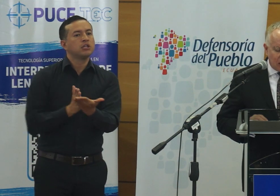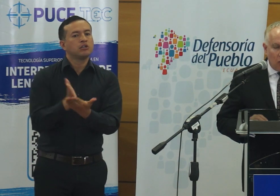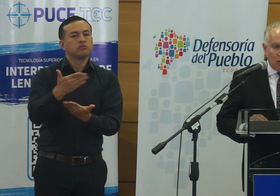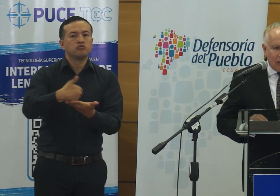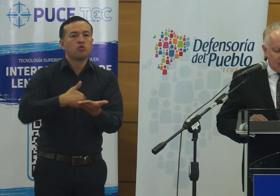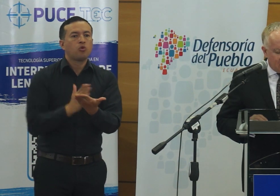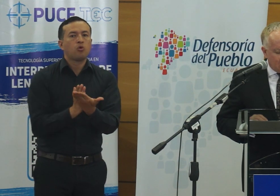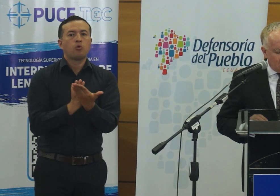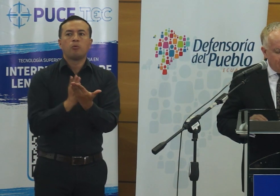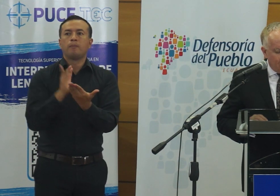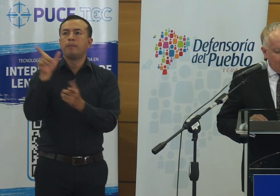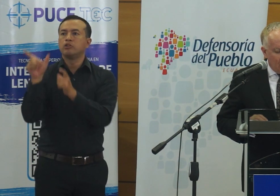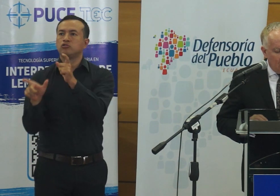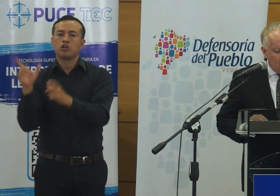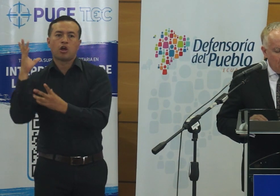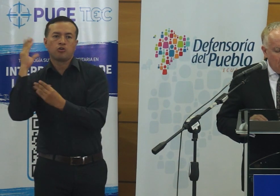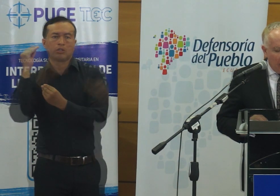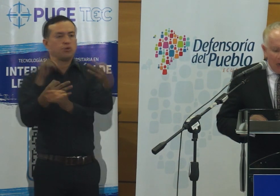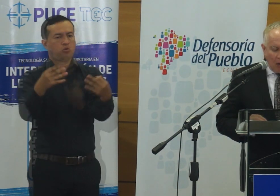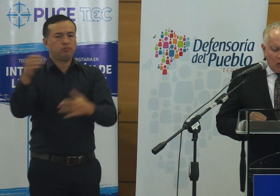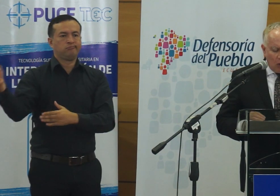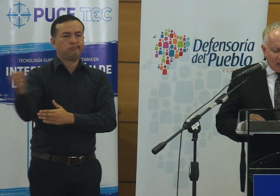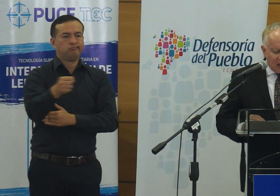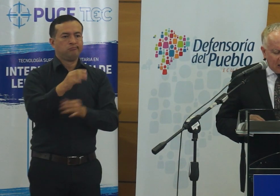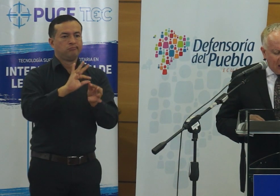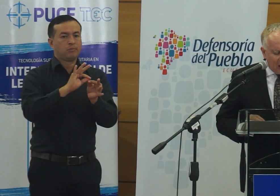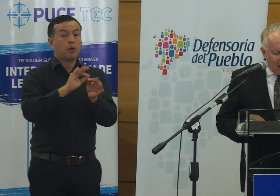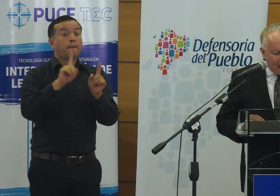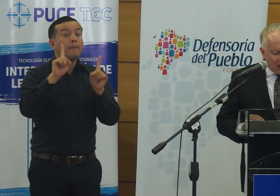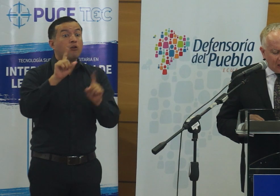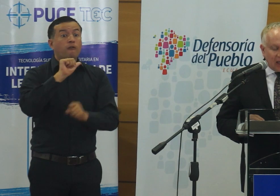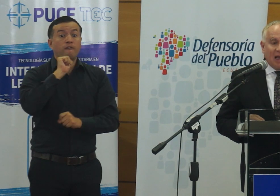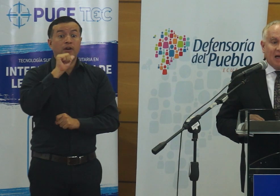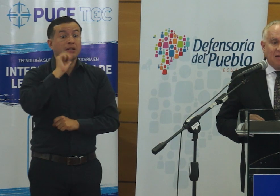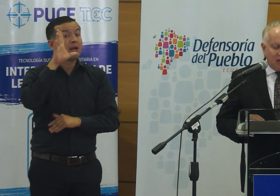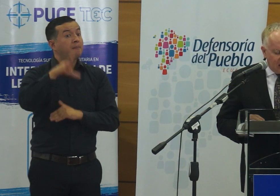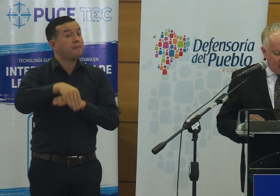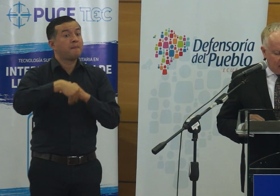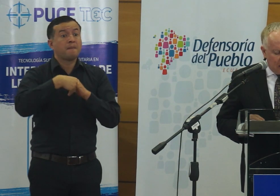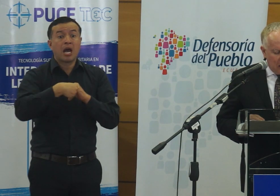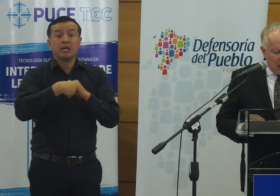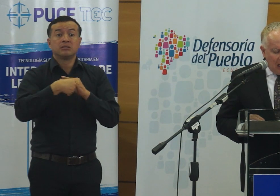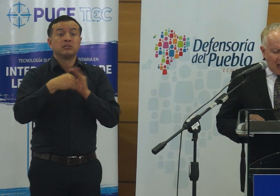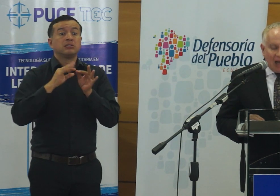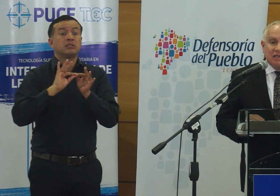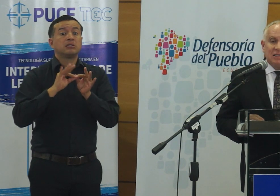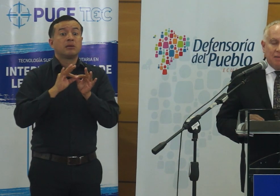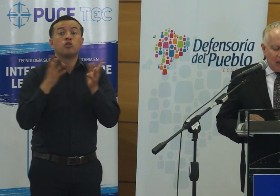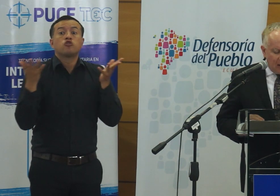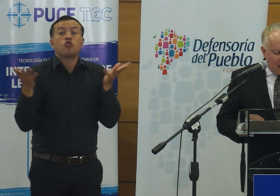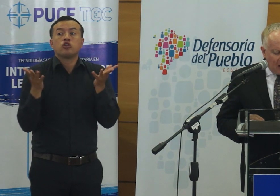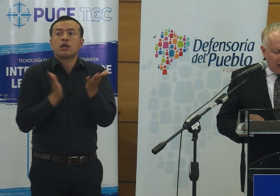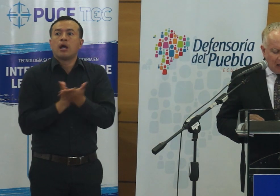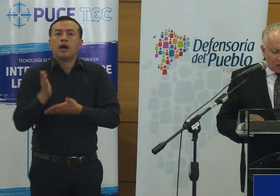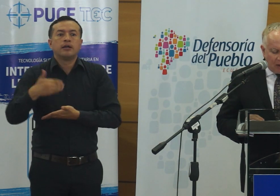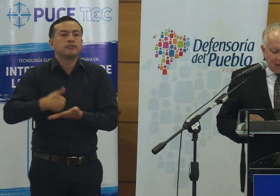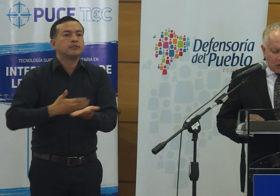oyentes. Aún no existen intérpretes que garanticen la accesibilidad a los servicios